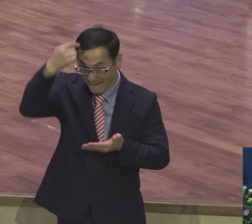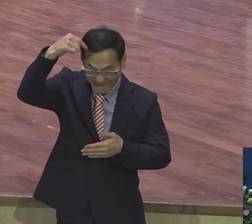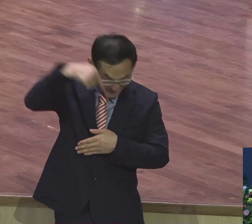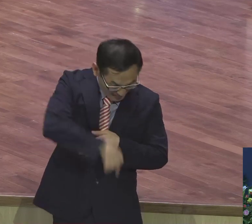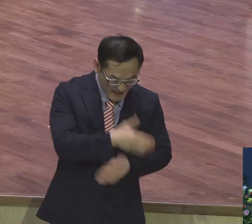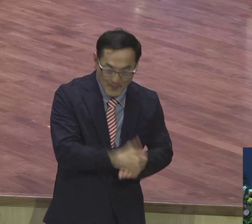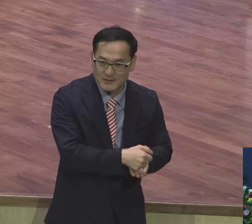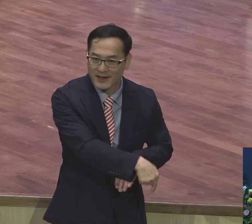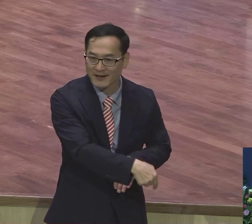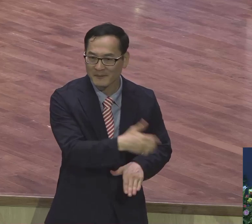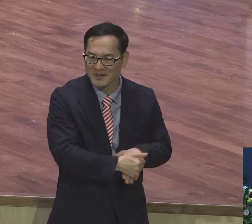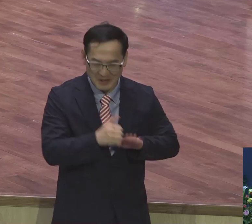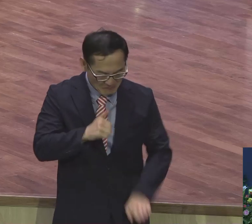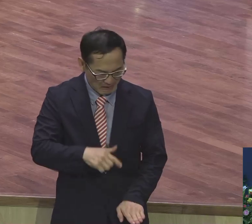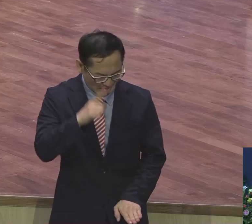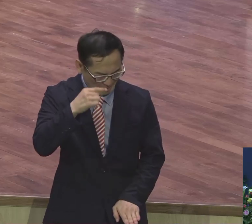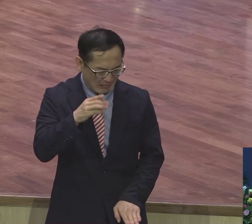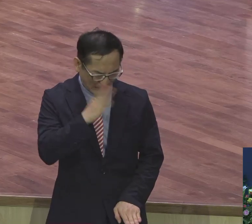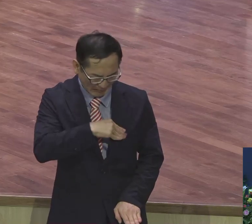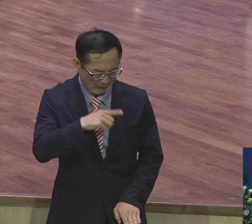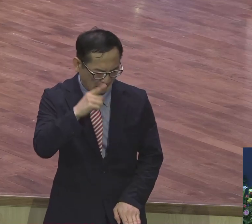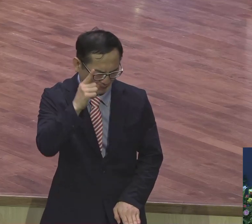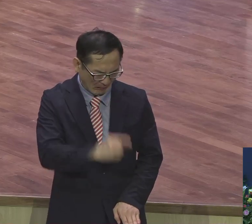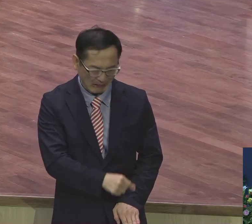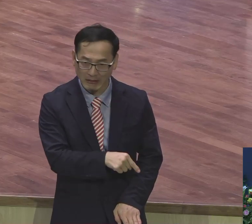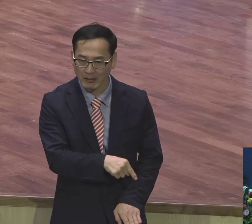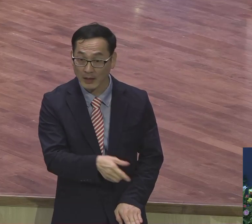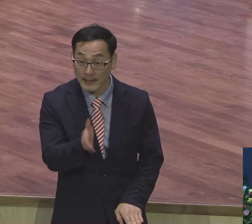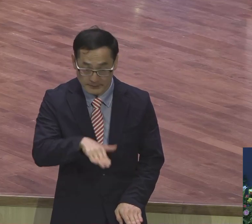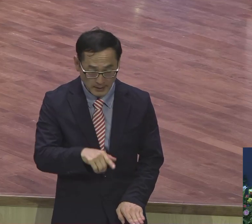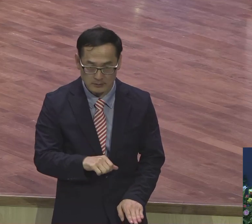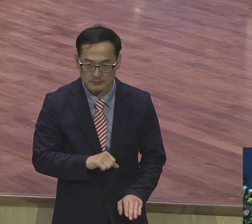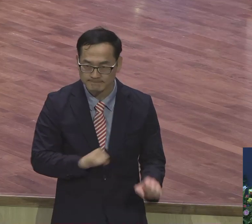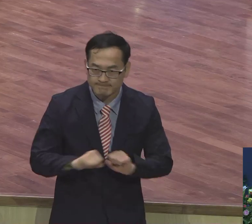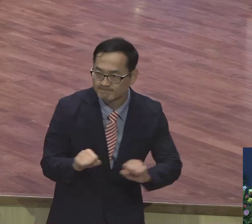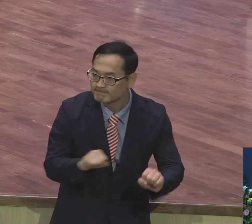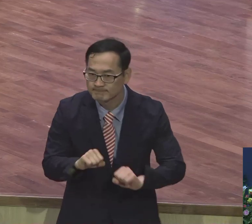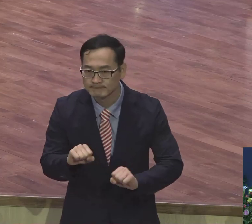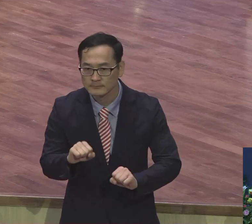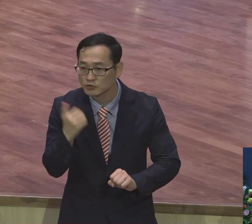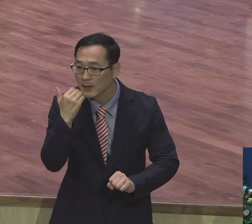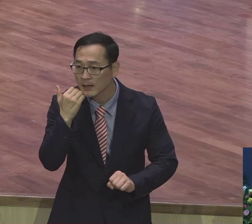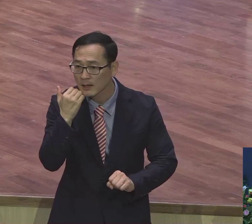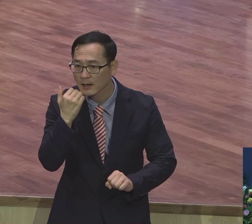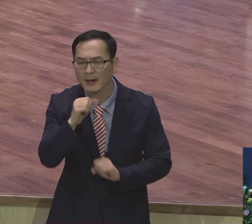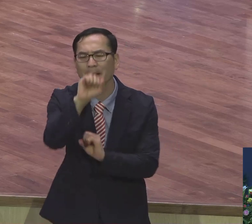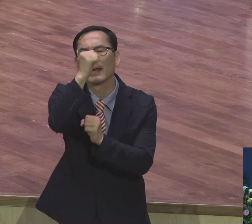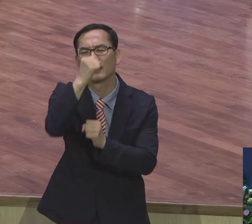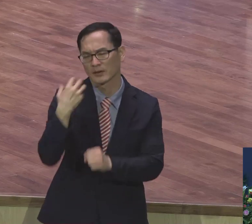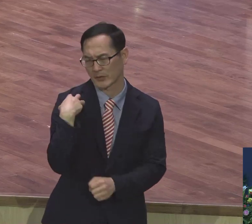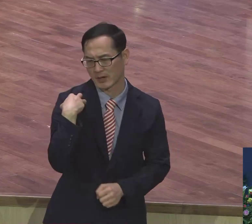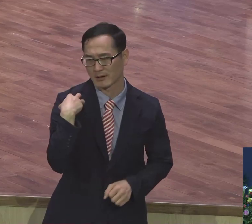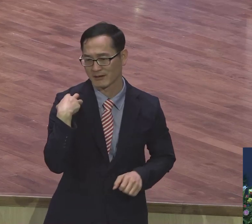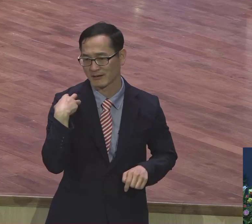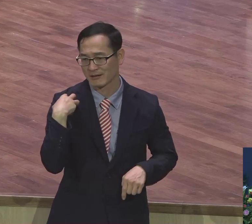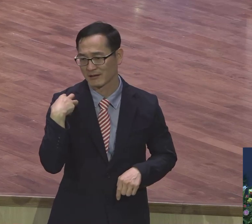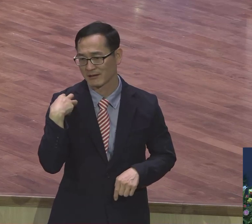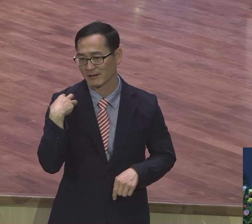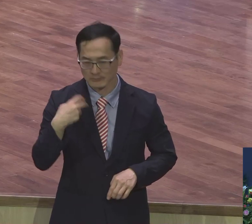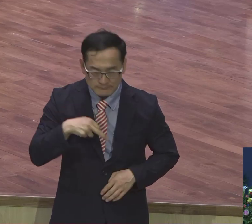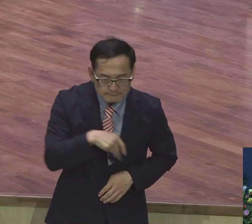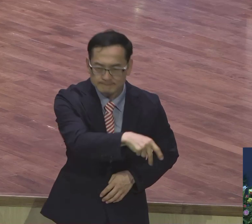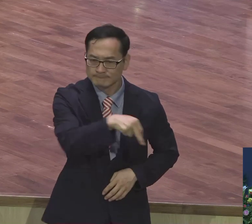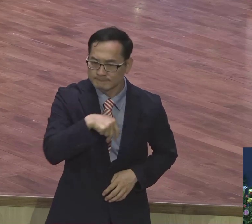심어주는 활력을 만들어주는 부위가 발이잖아요. 발로